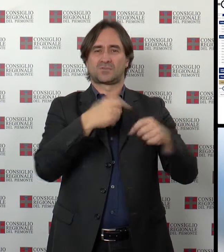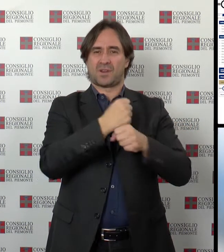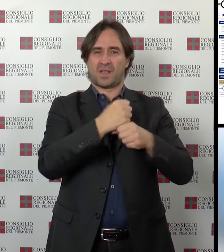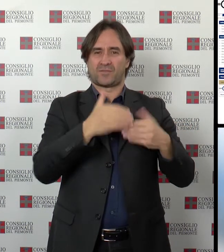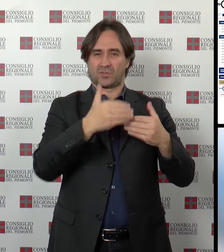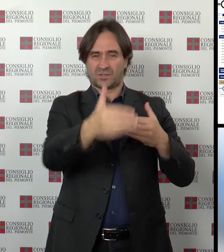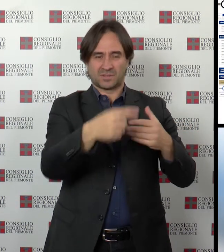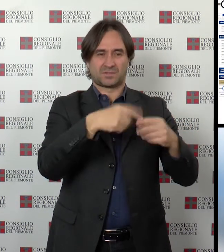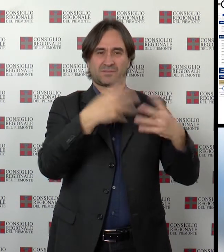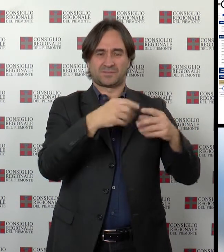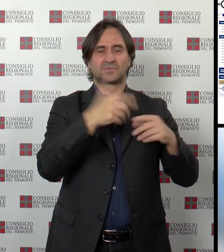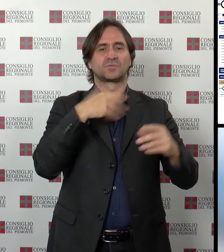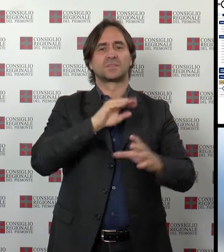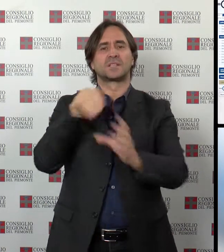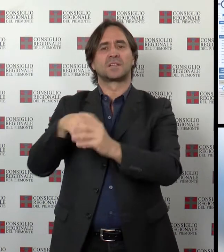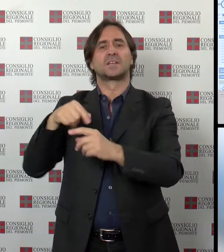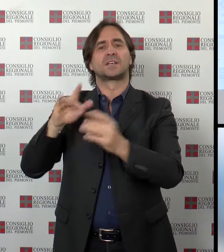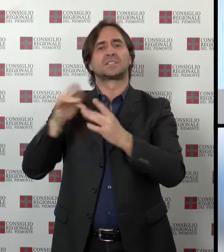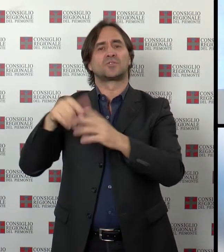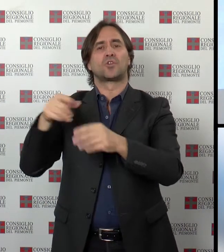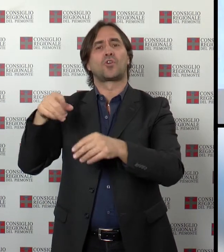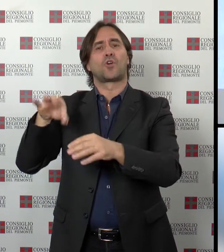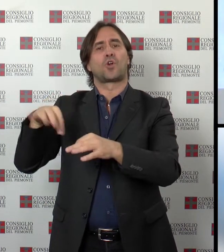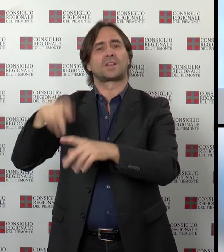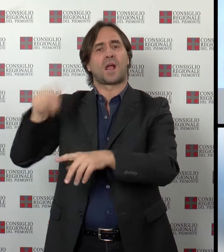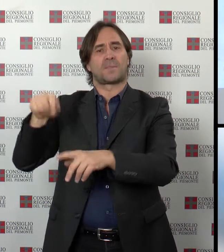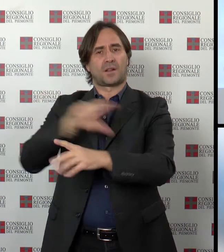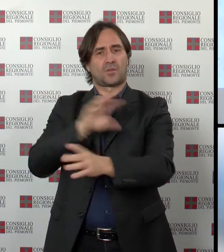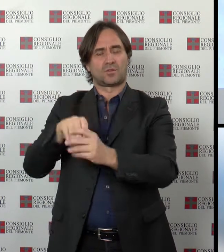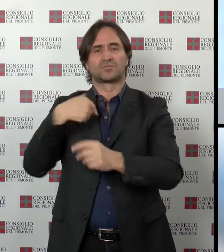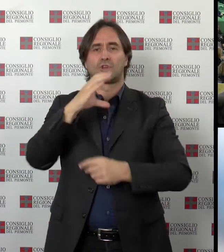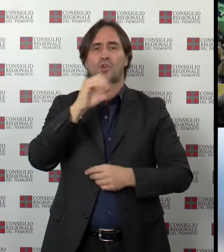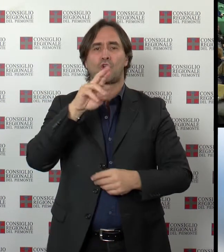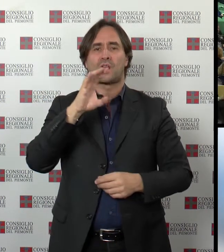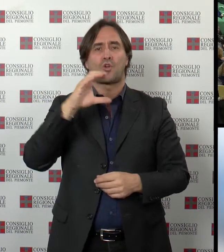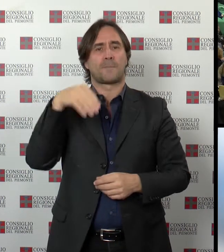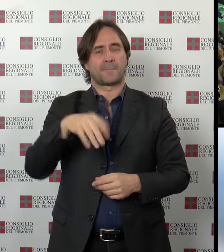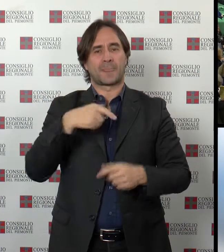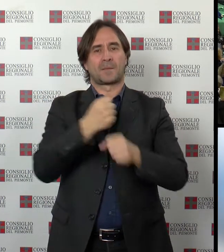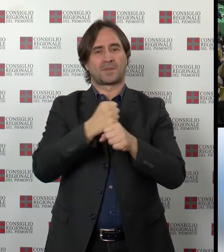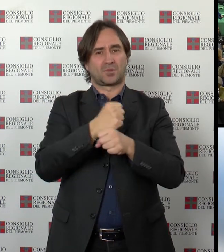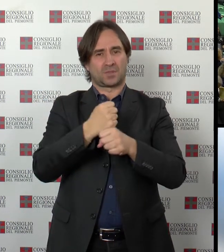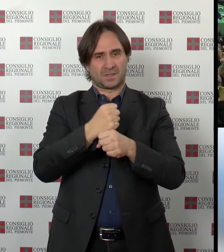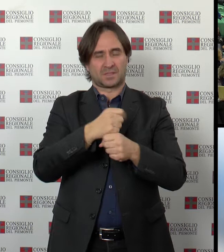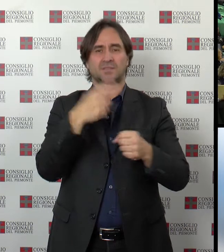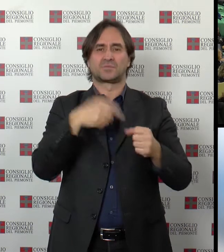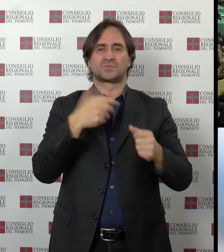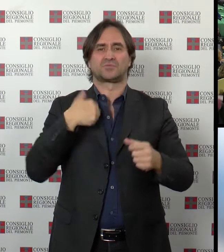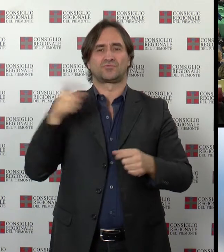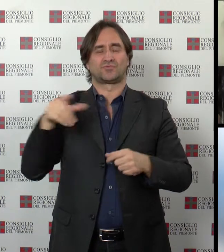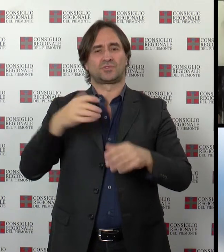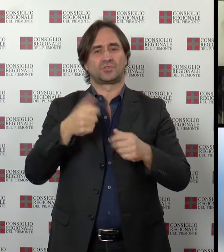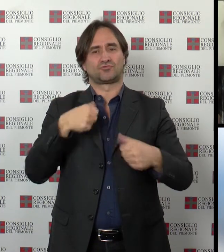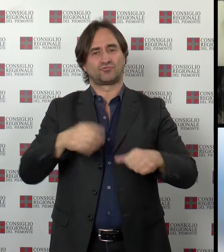inserite sul sito della Corte d'Appello di Torino Tra questi anche il Corecom Piemonte grazie all'attività di conciliazione nelle vertenze tra